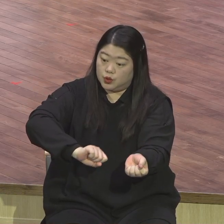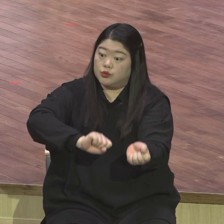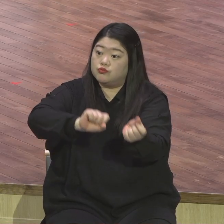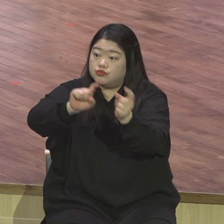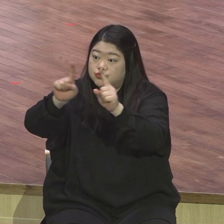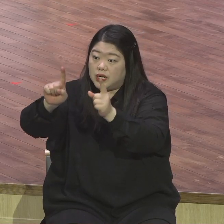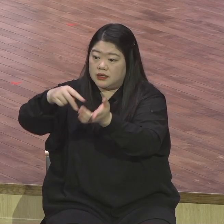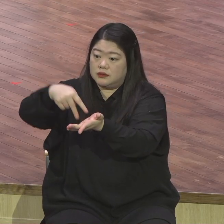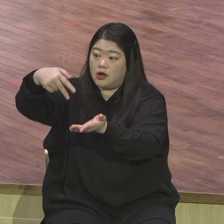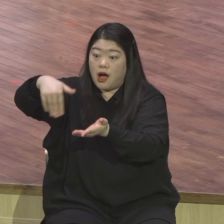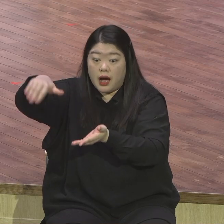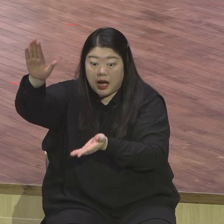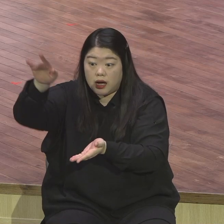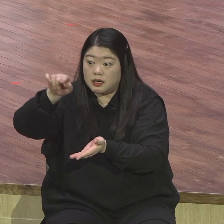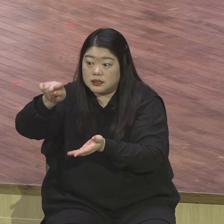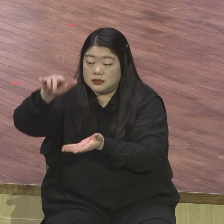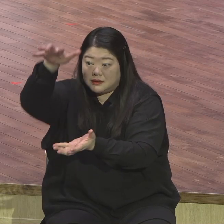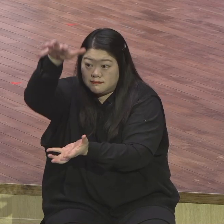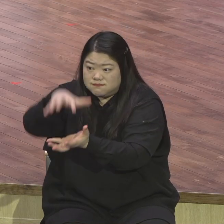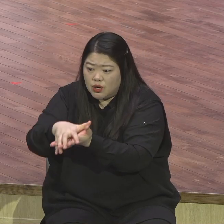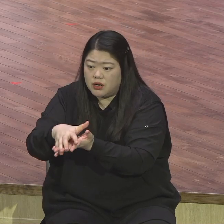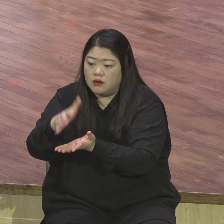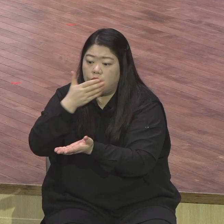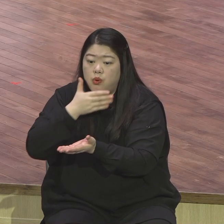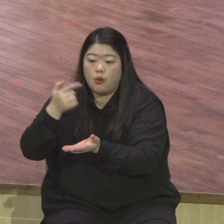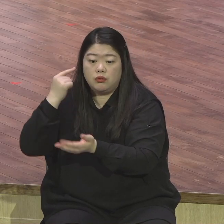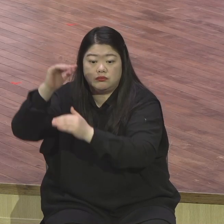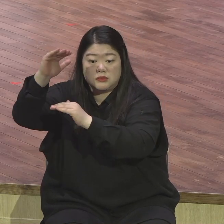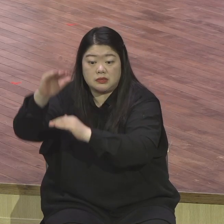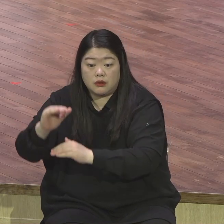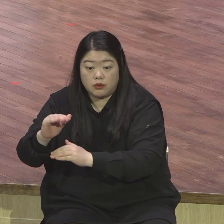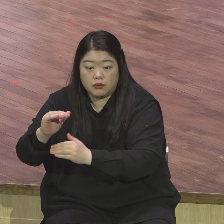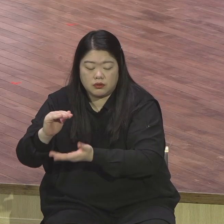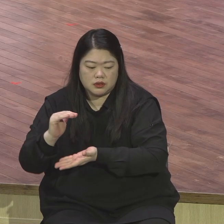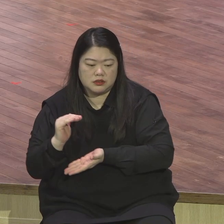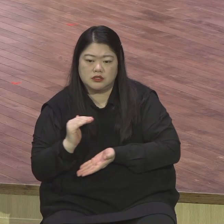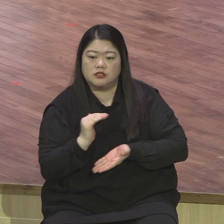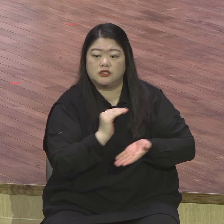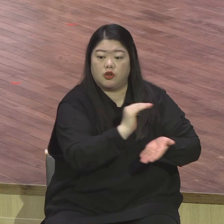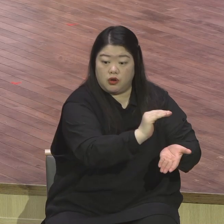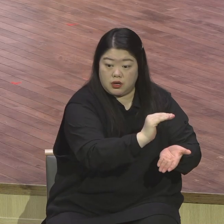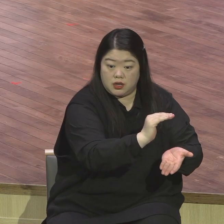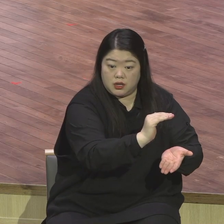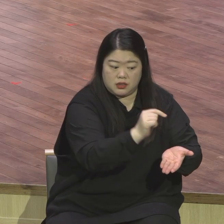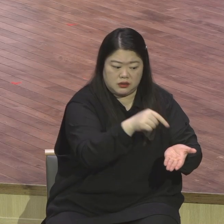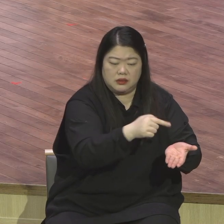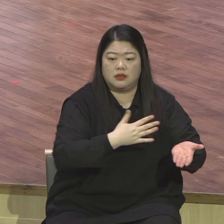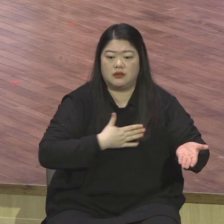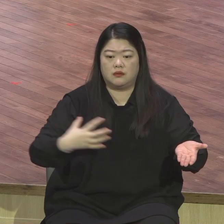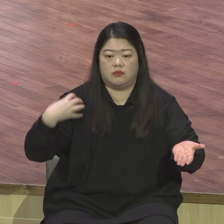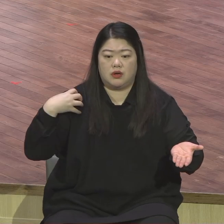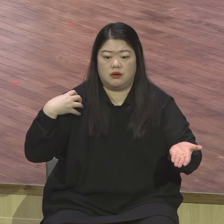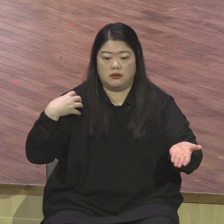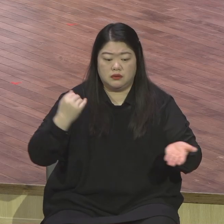인도하는 이렇게 하는 불신자를 궁극적으로 하나님과 만나게 해주는 영적